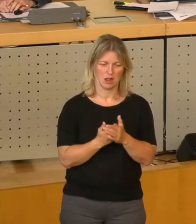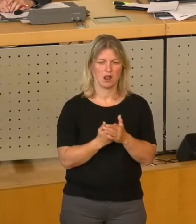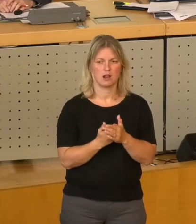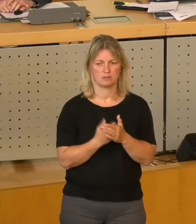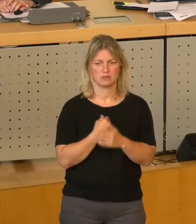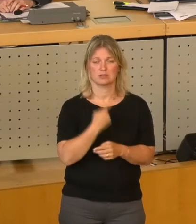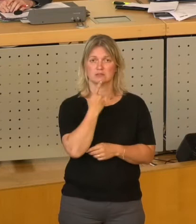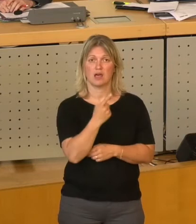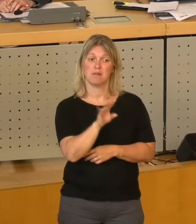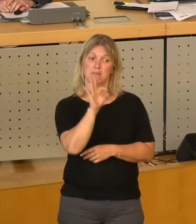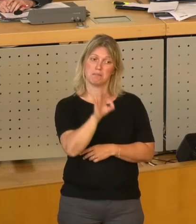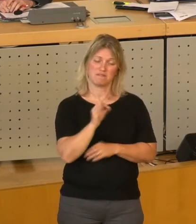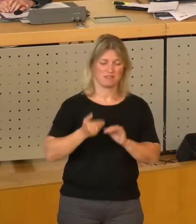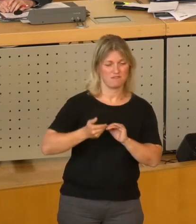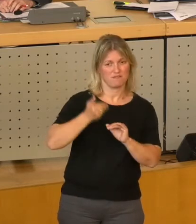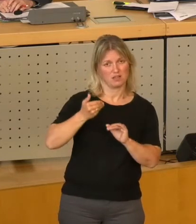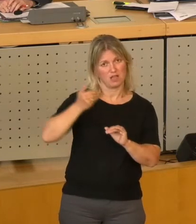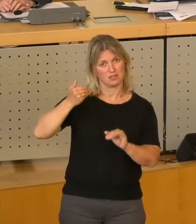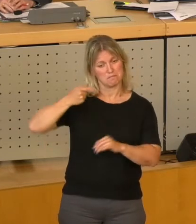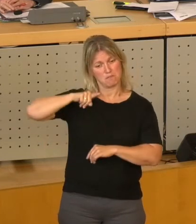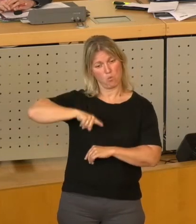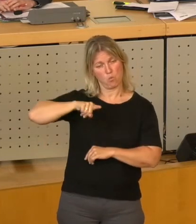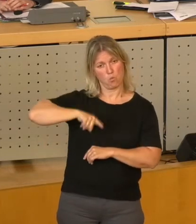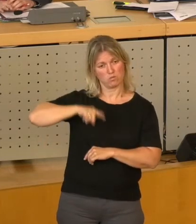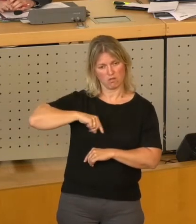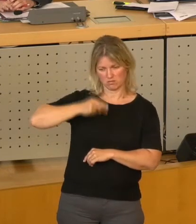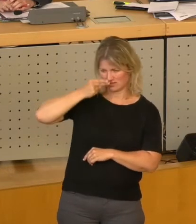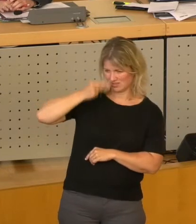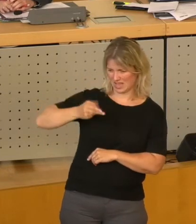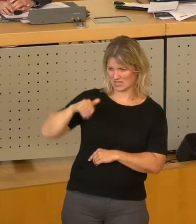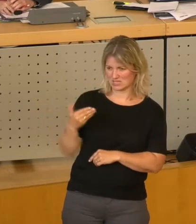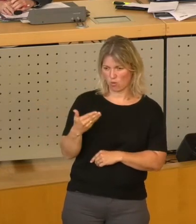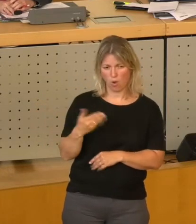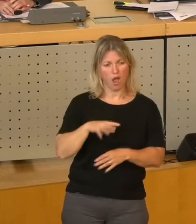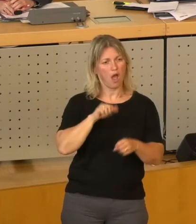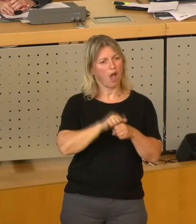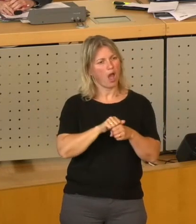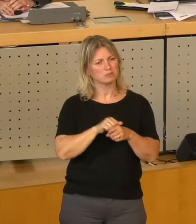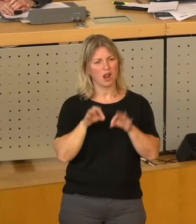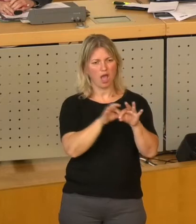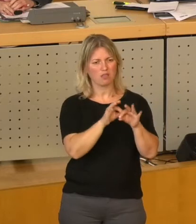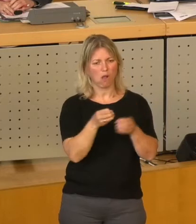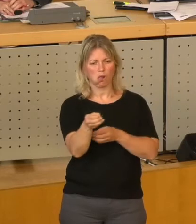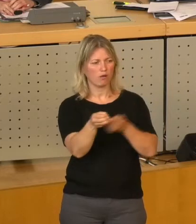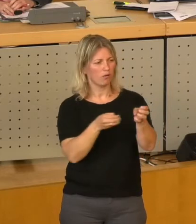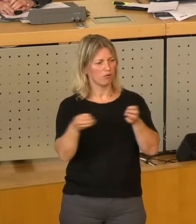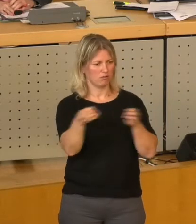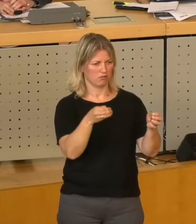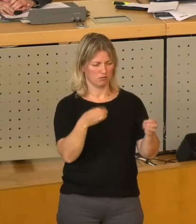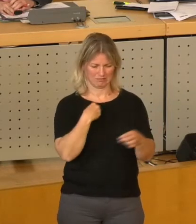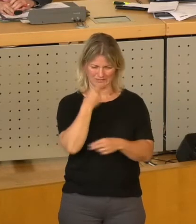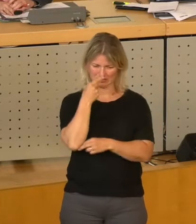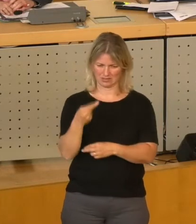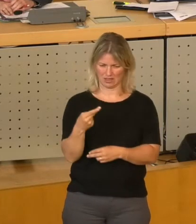dessen, was wir in den vergangenen Monaten erleben mussten mit Amtsleiter-Rochaden, was wir erleben mussten,